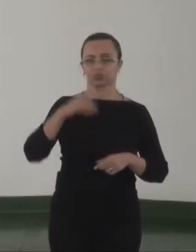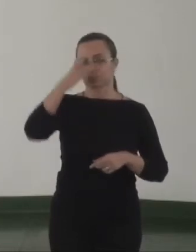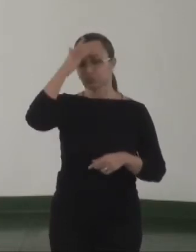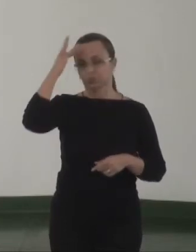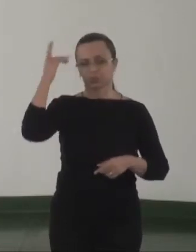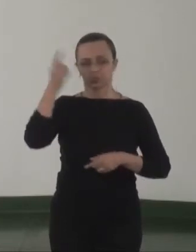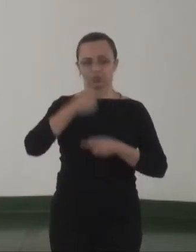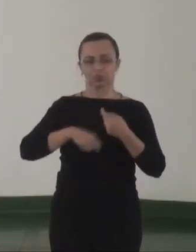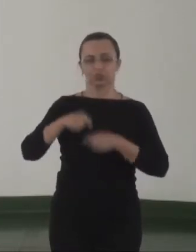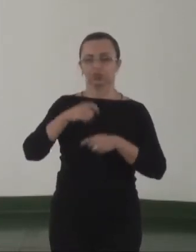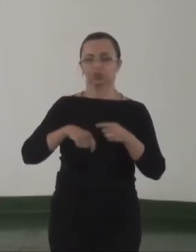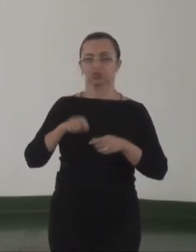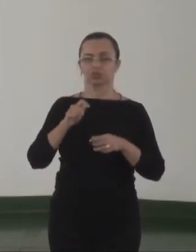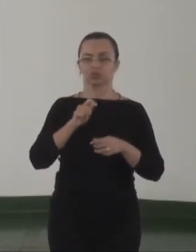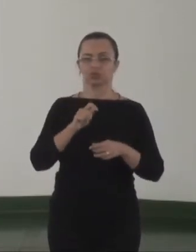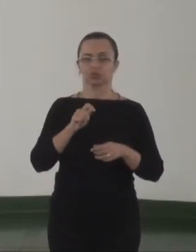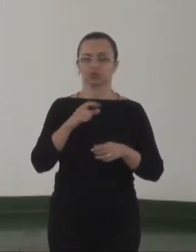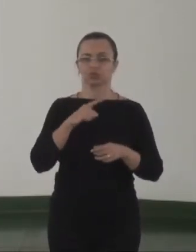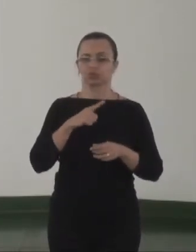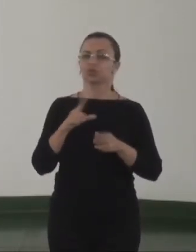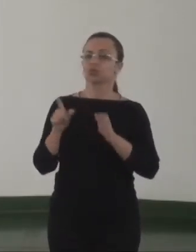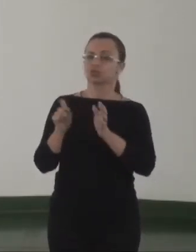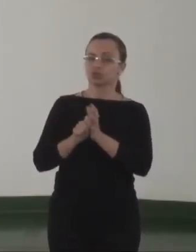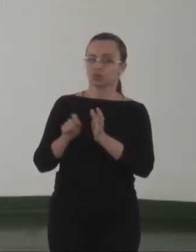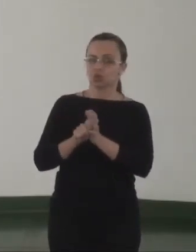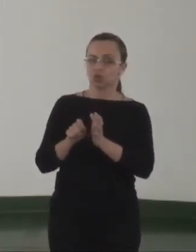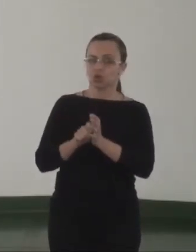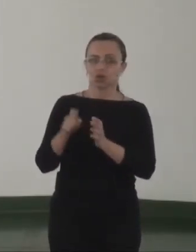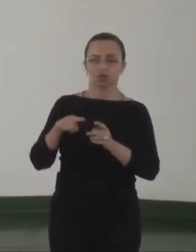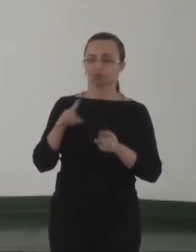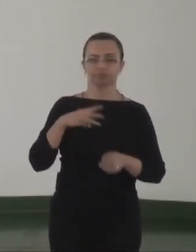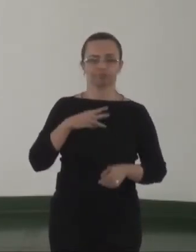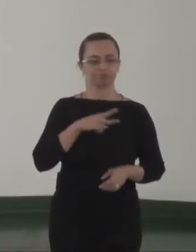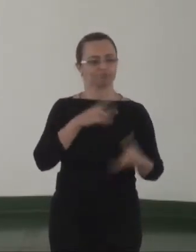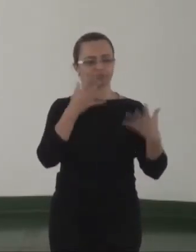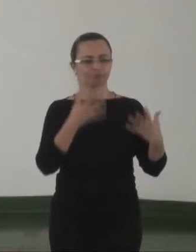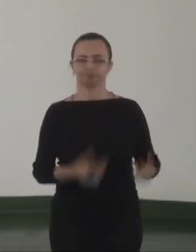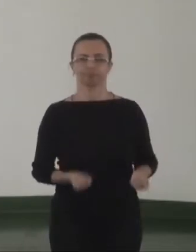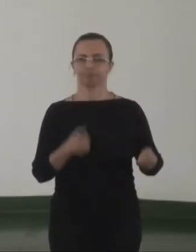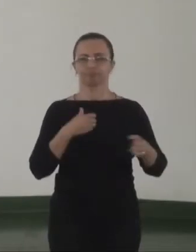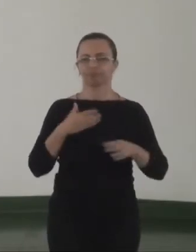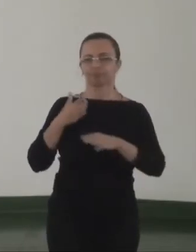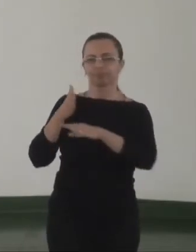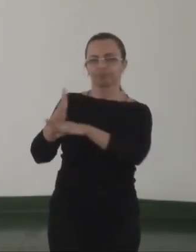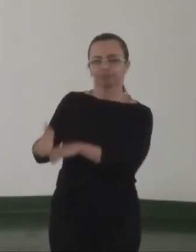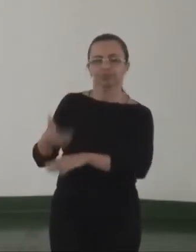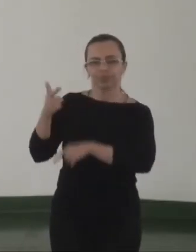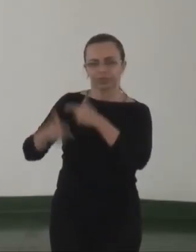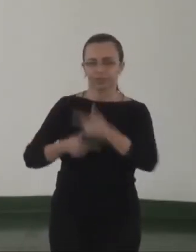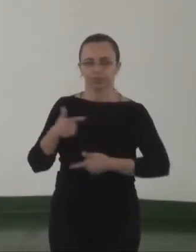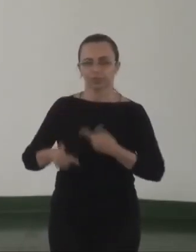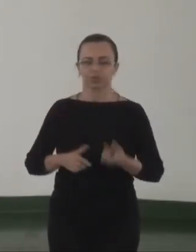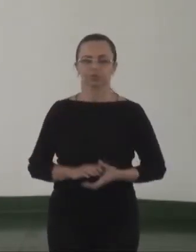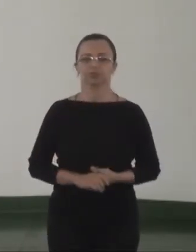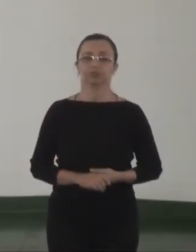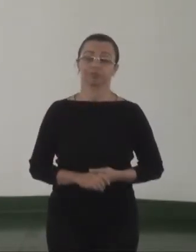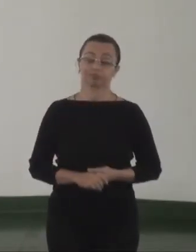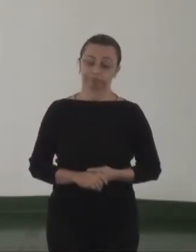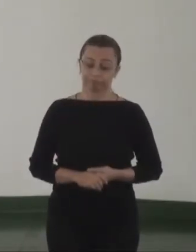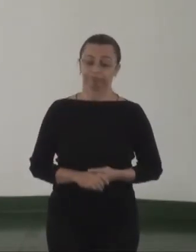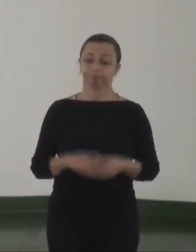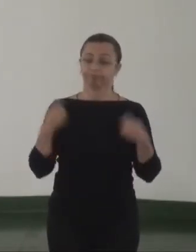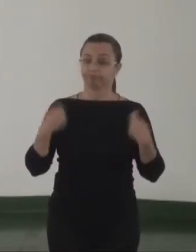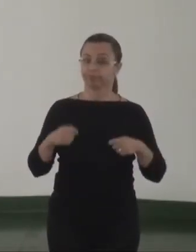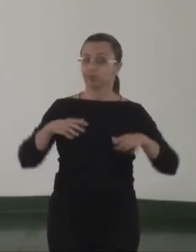do tráfico de drogas não permite que o Ministério Público entre com seus servidores nesses lugares para atuar. Então, a gente